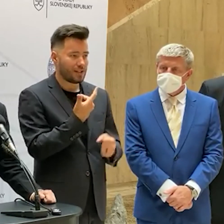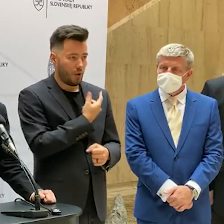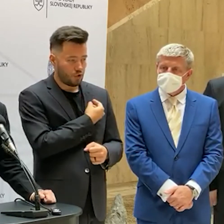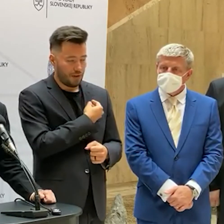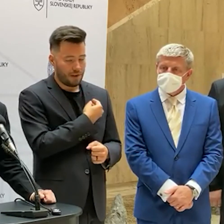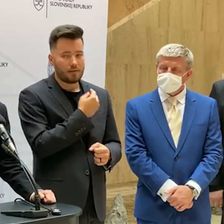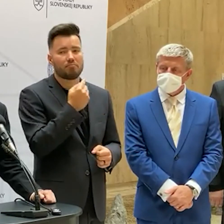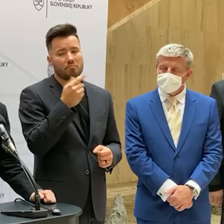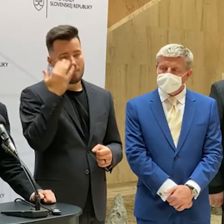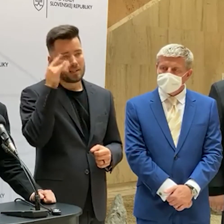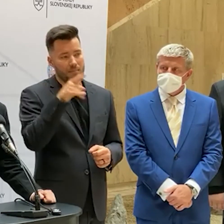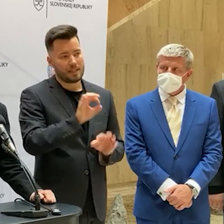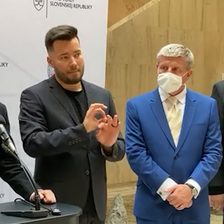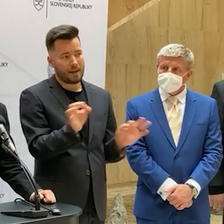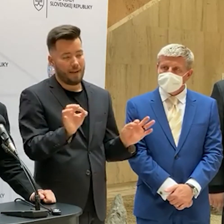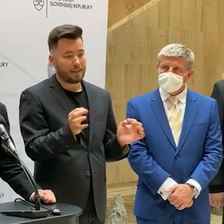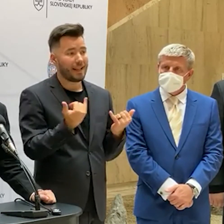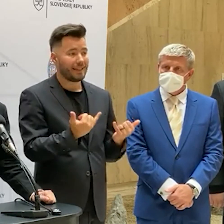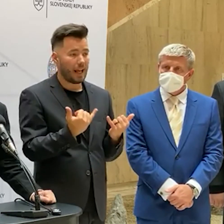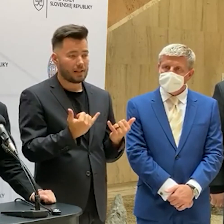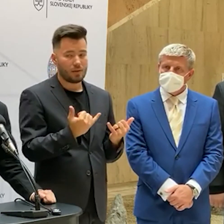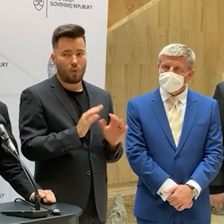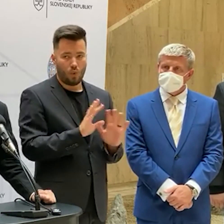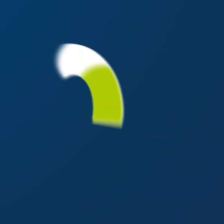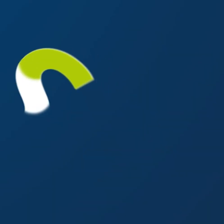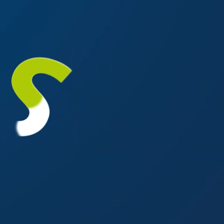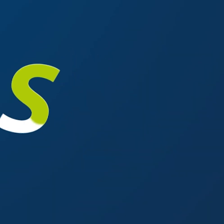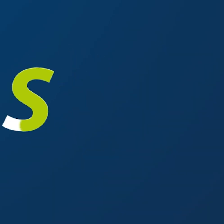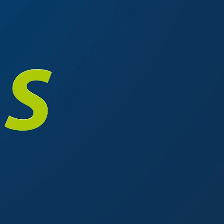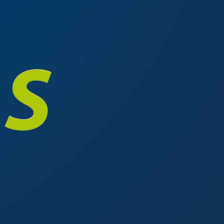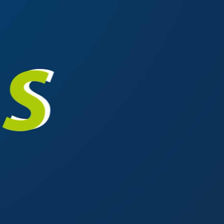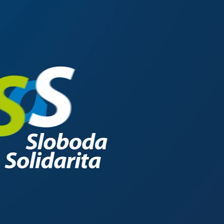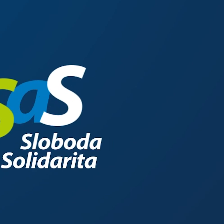tak si myslím, že je to správne, že sme dnes prešli do takéhoto režimu.